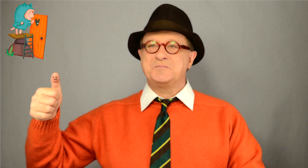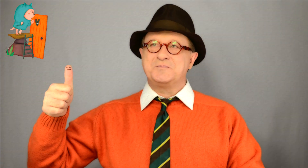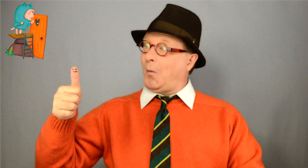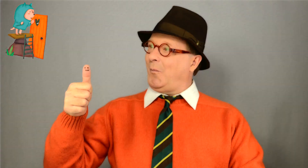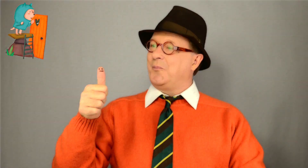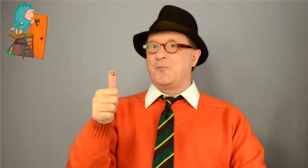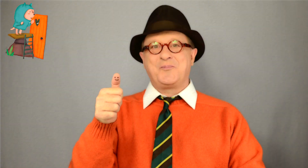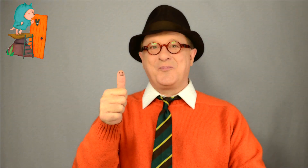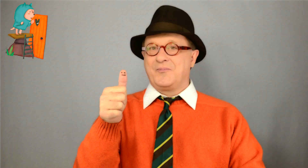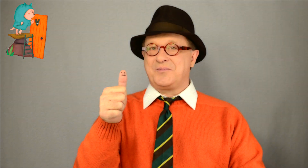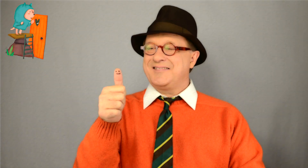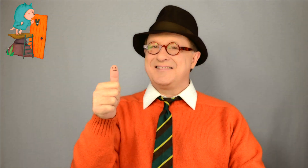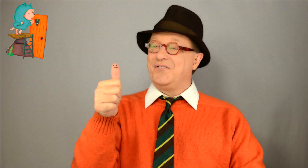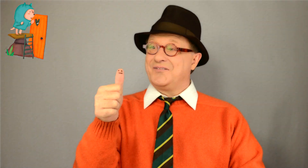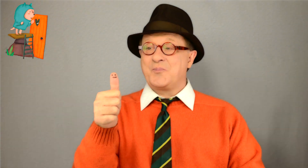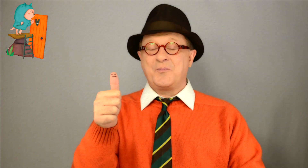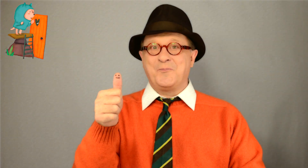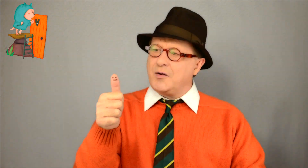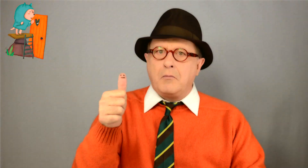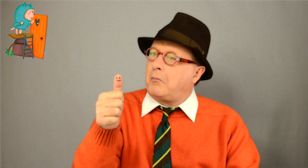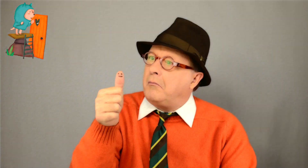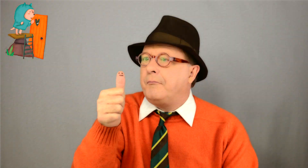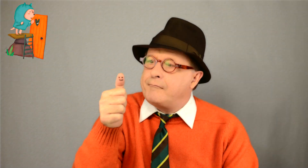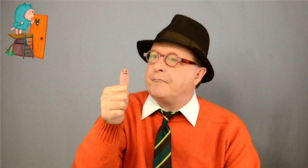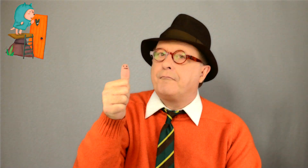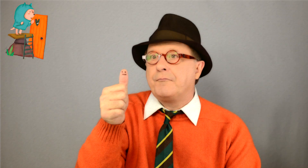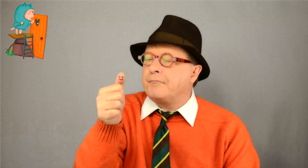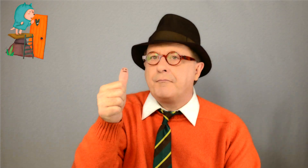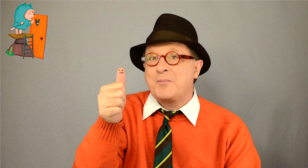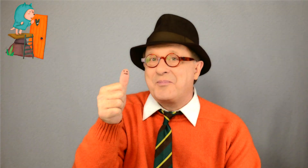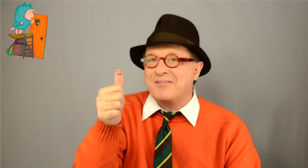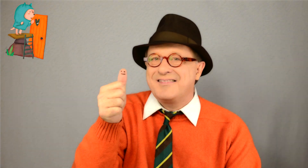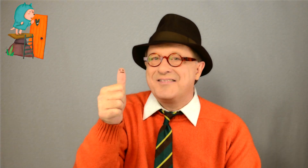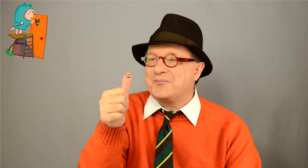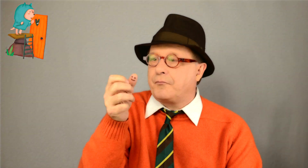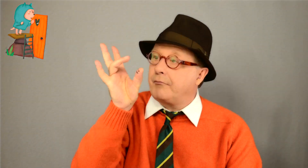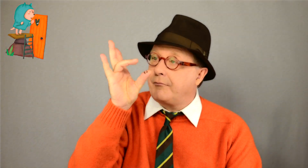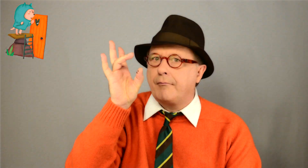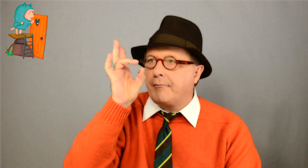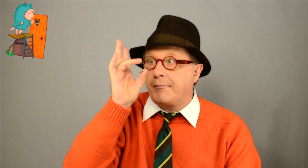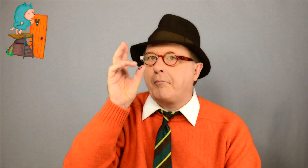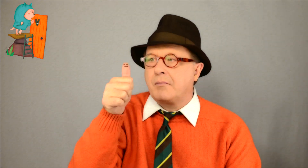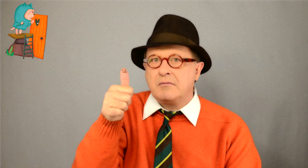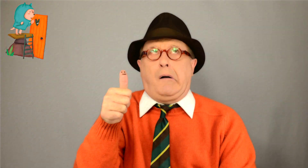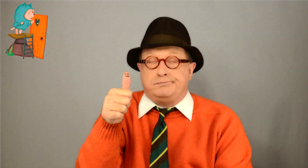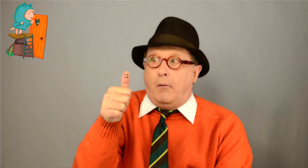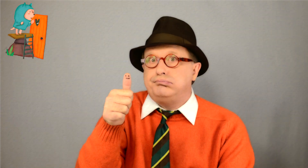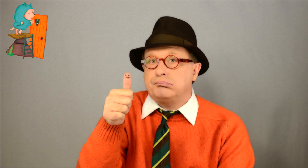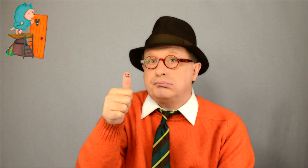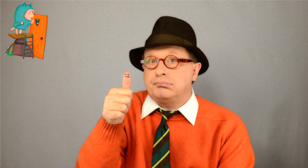a quelqu'un ? Poussine est bien malin Veut frapper chez ses voisins Frappe, frappe, frappe Il y a